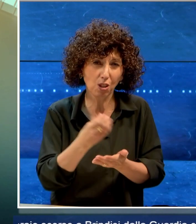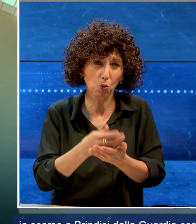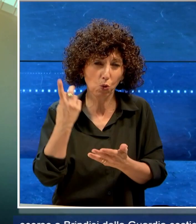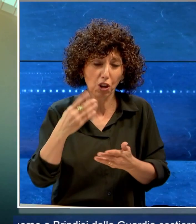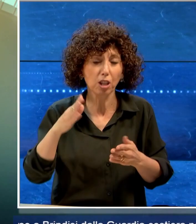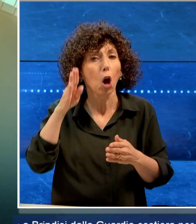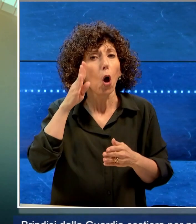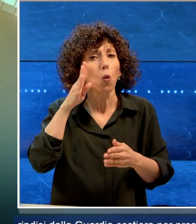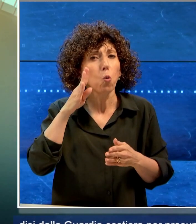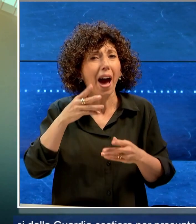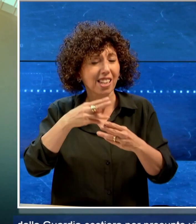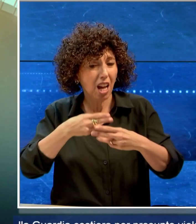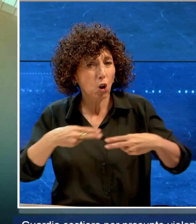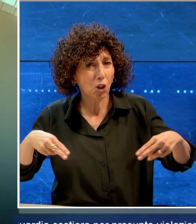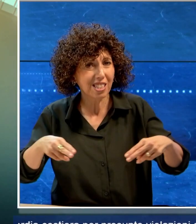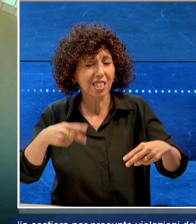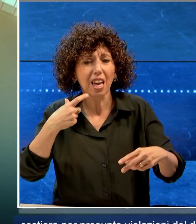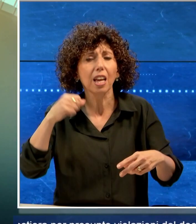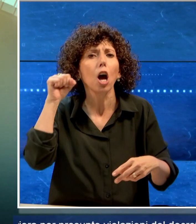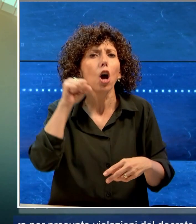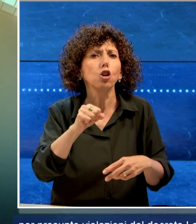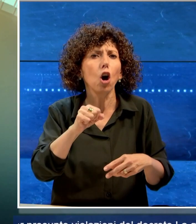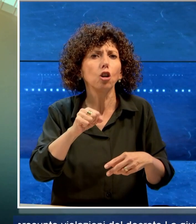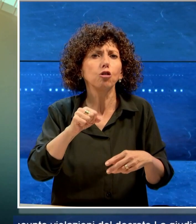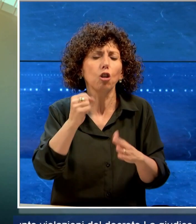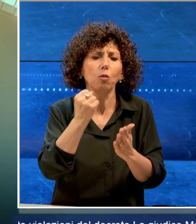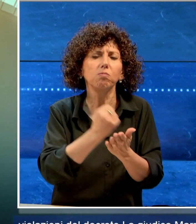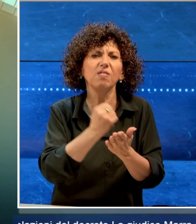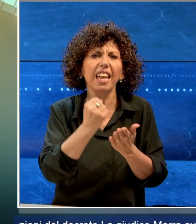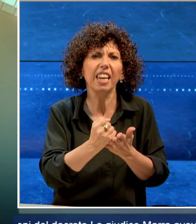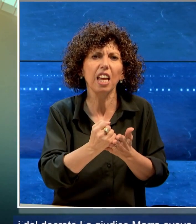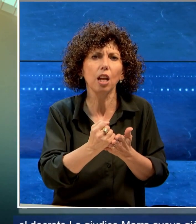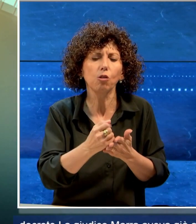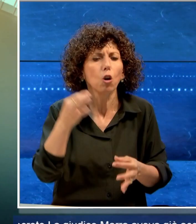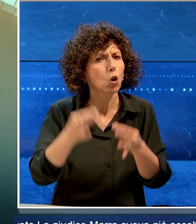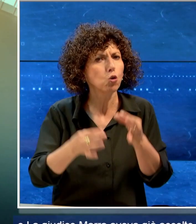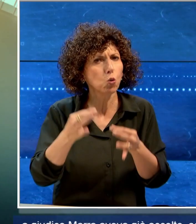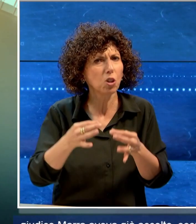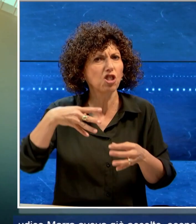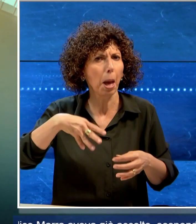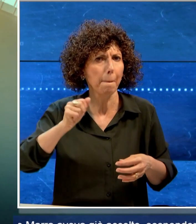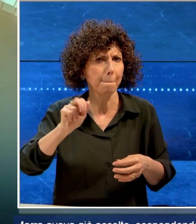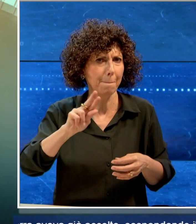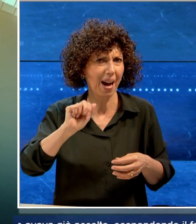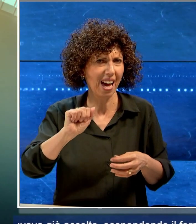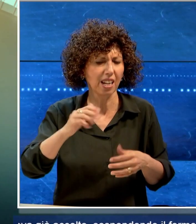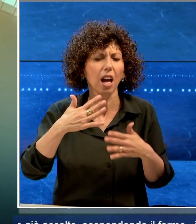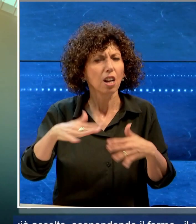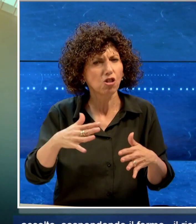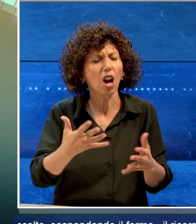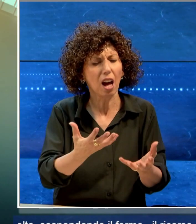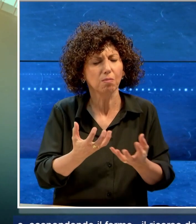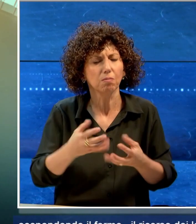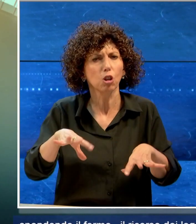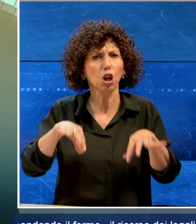Guardia Costiera per presunte violazioni del decreto. La giudice Marra aveva già accolto